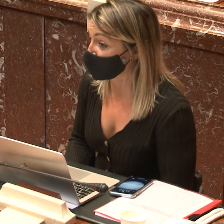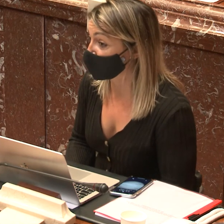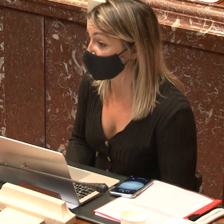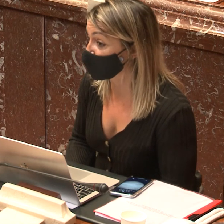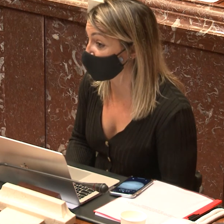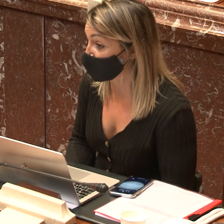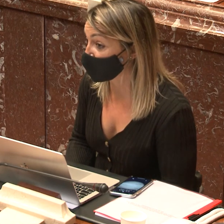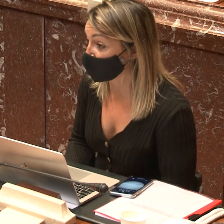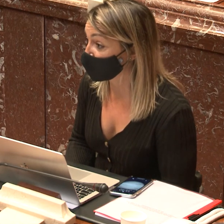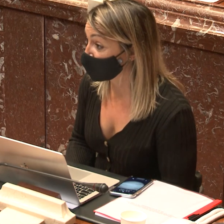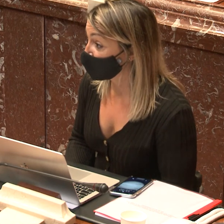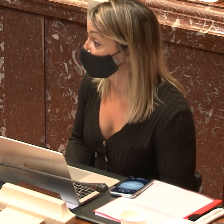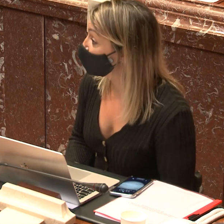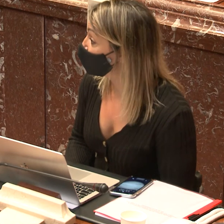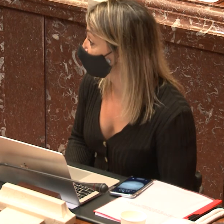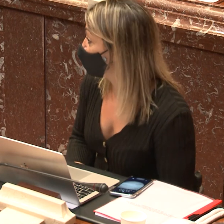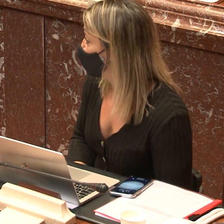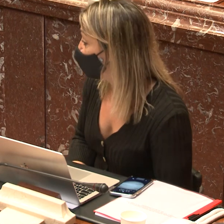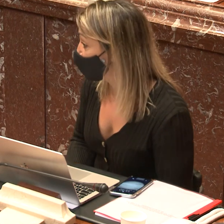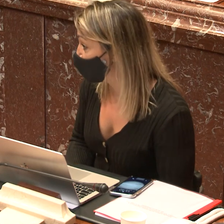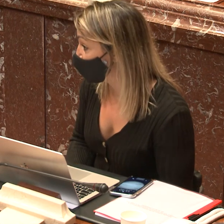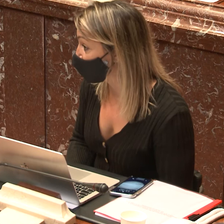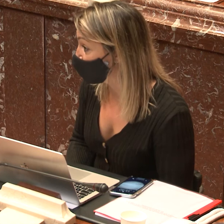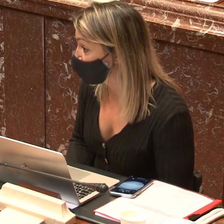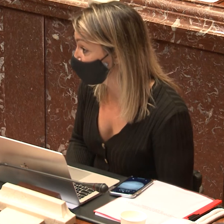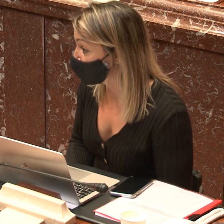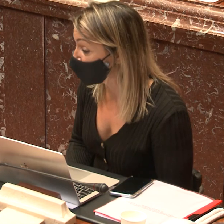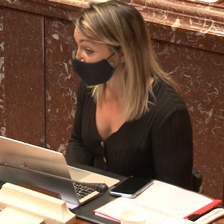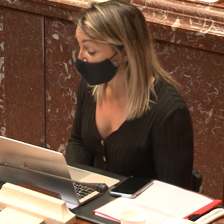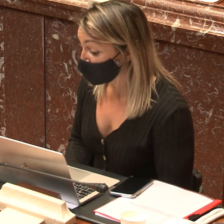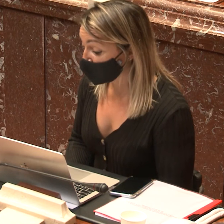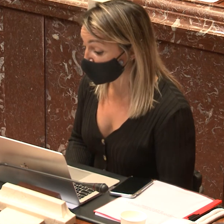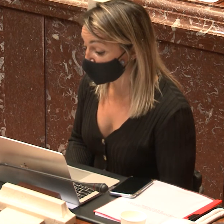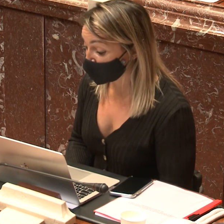malgastamos ese tipo de palabras y no le damos la importancia que tienen realmente.